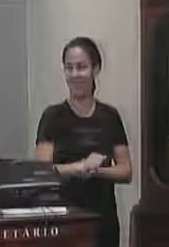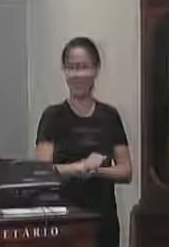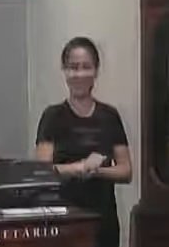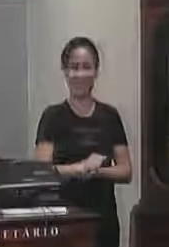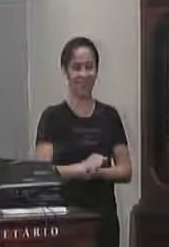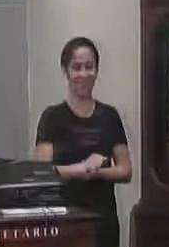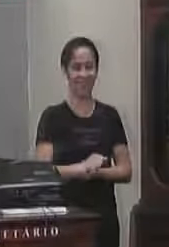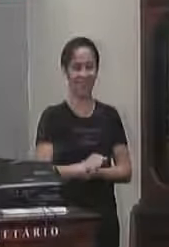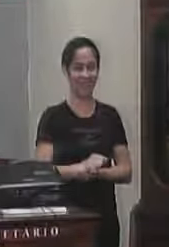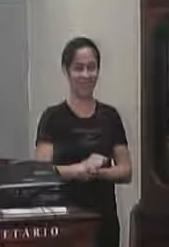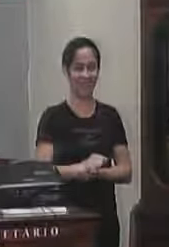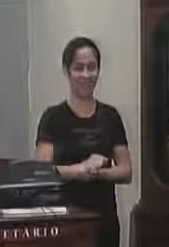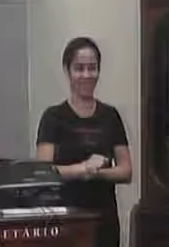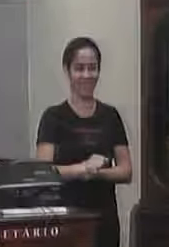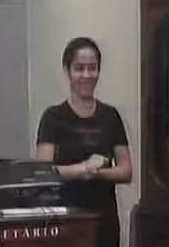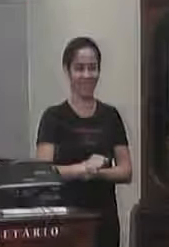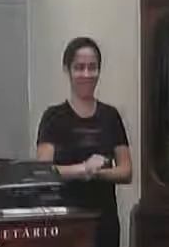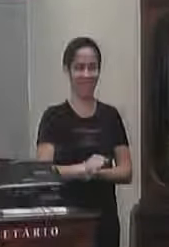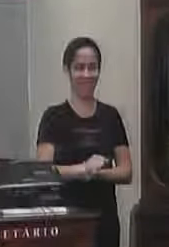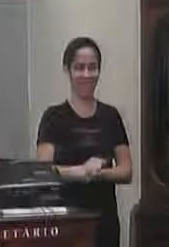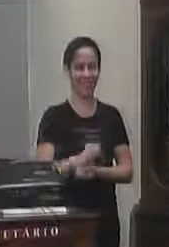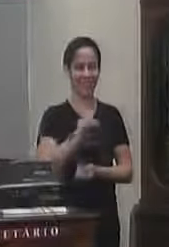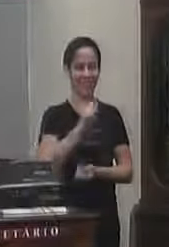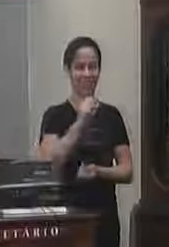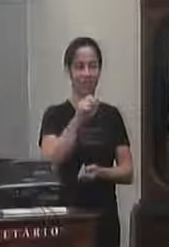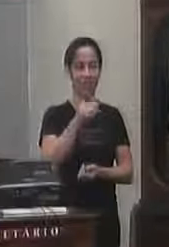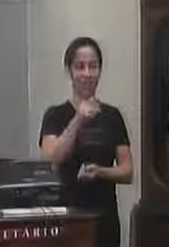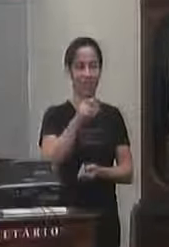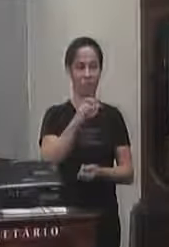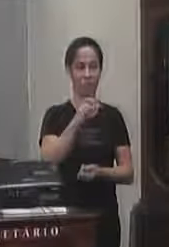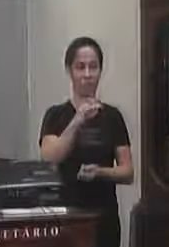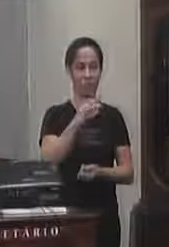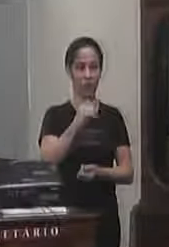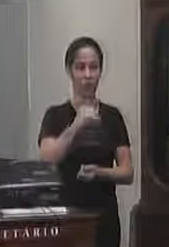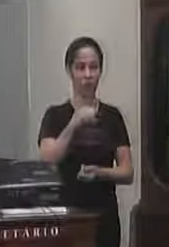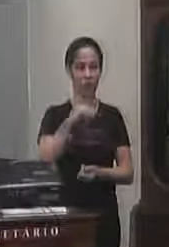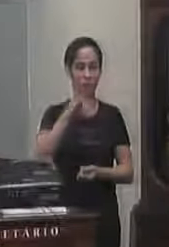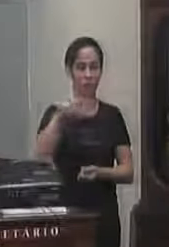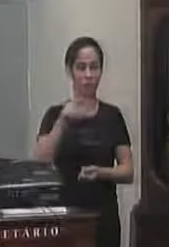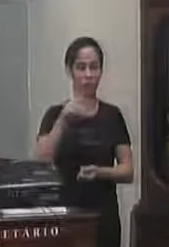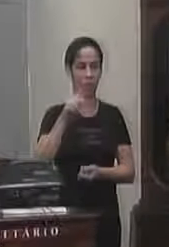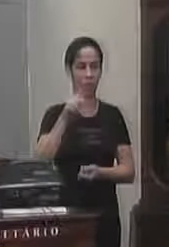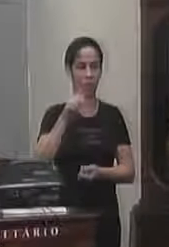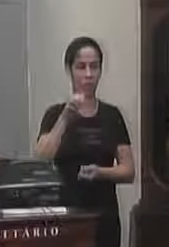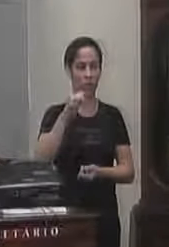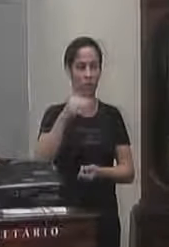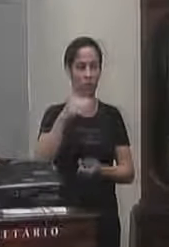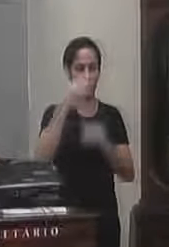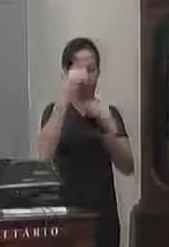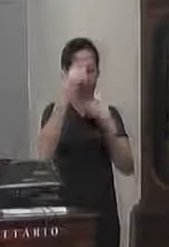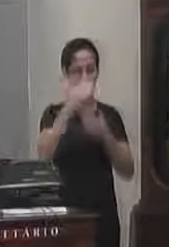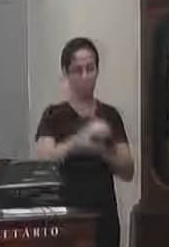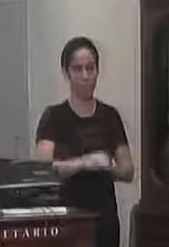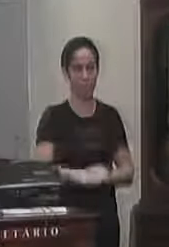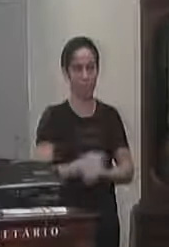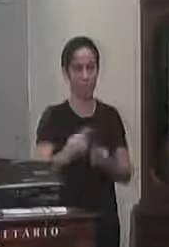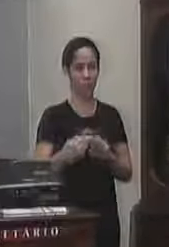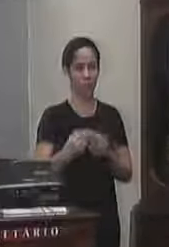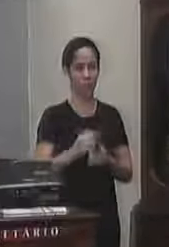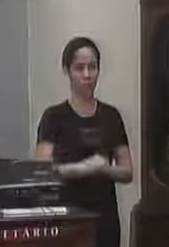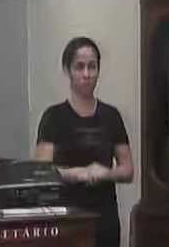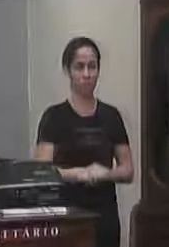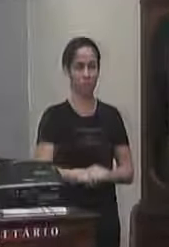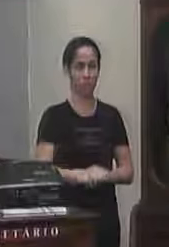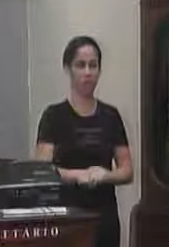não a supervisora Juliana Serafim eu queria deixar aqui um grande agradecimento para ela porque